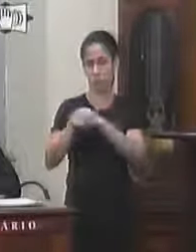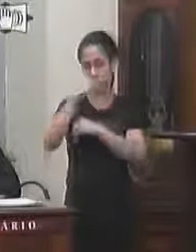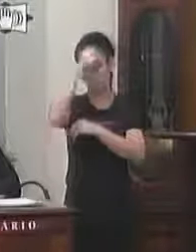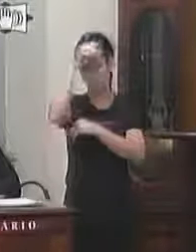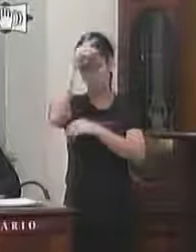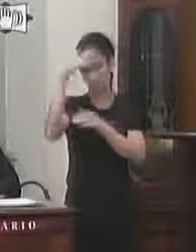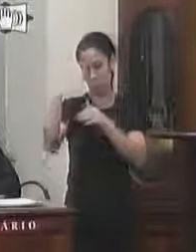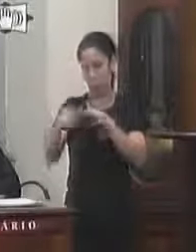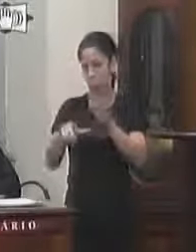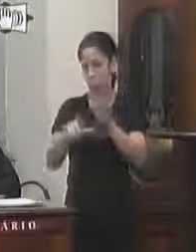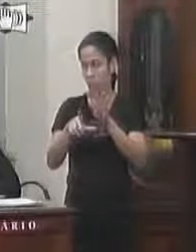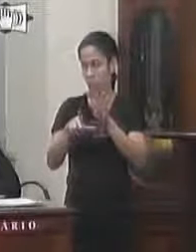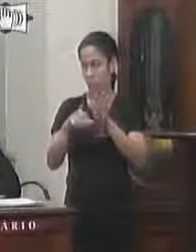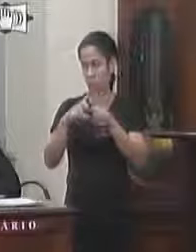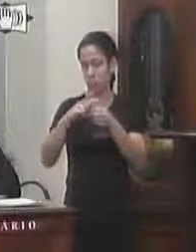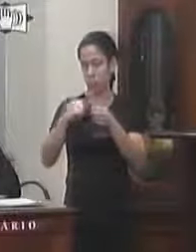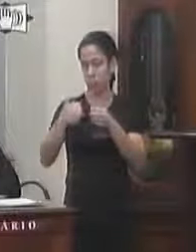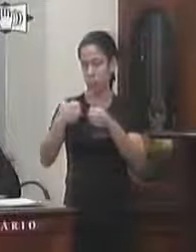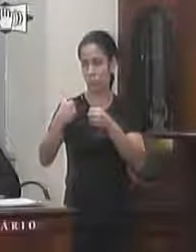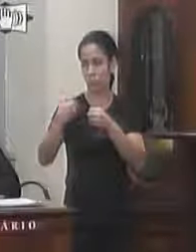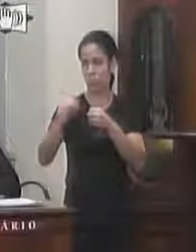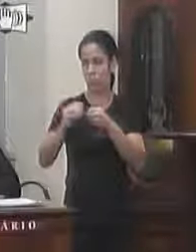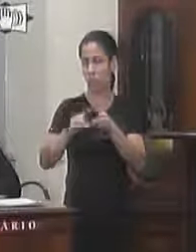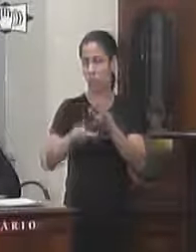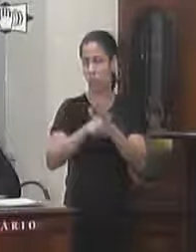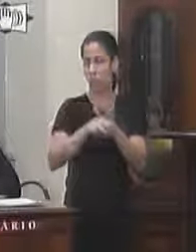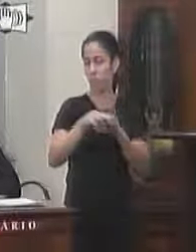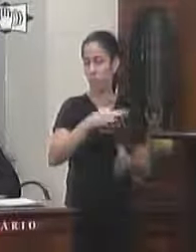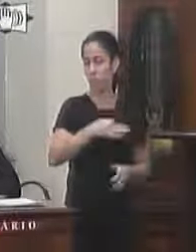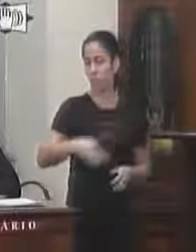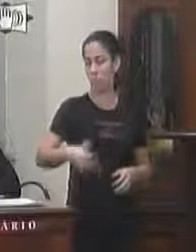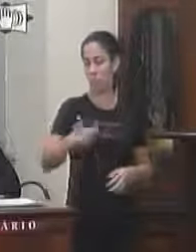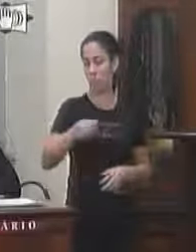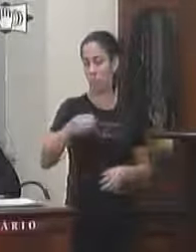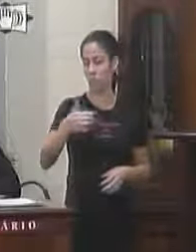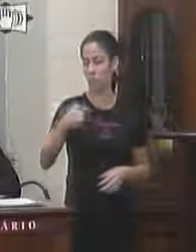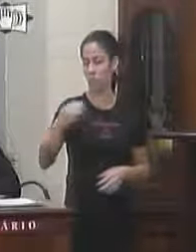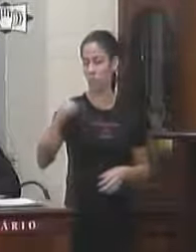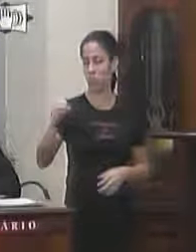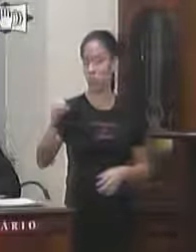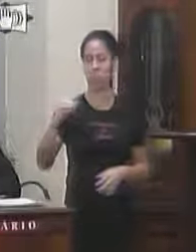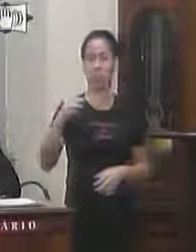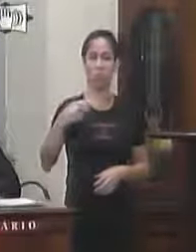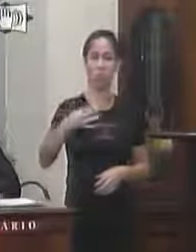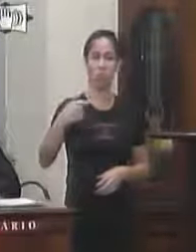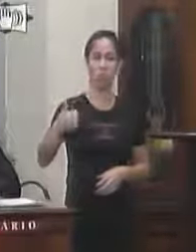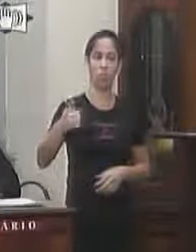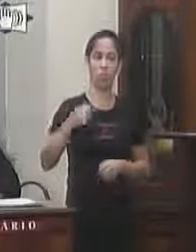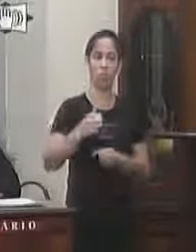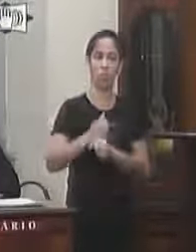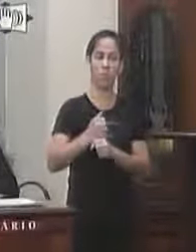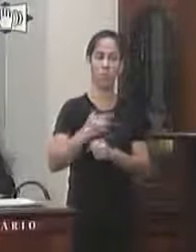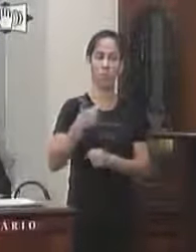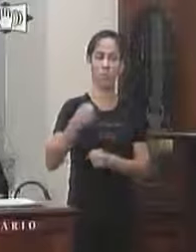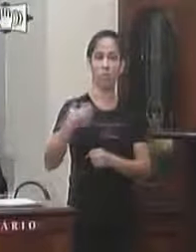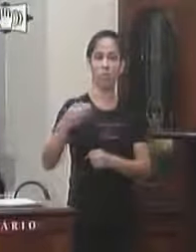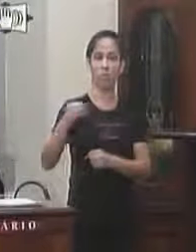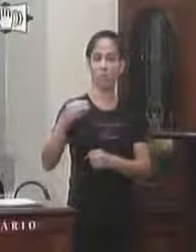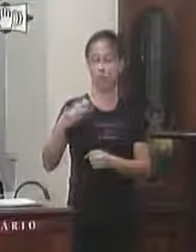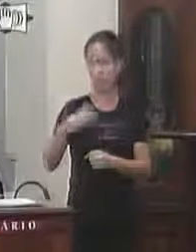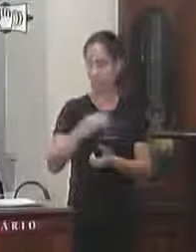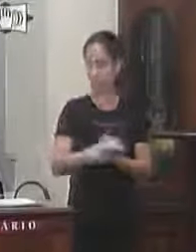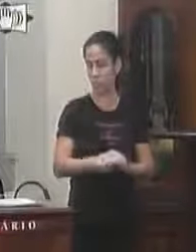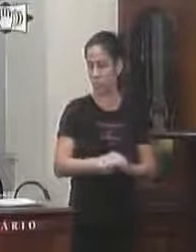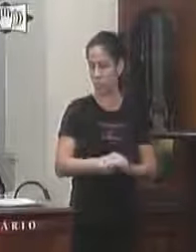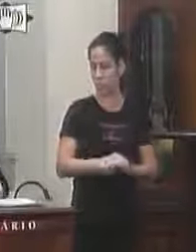municipal e artigo 160 bem como a lei federal 10.741 de 2003 o